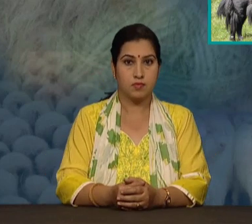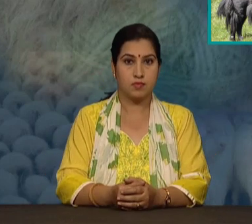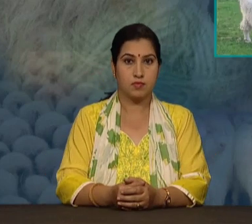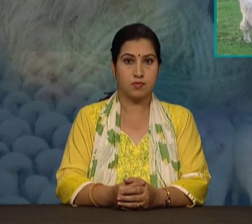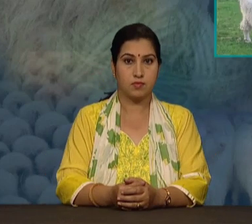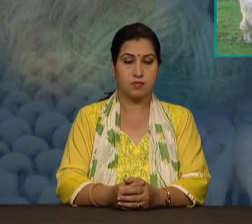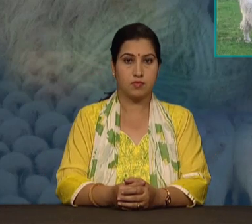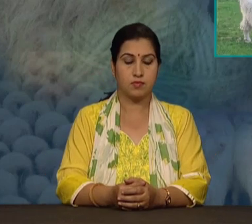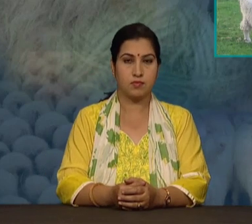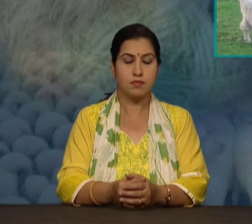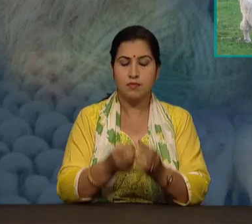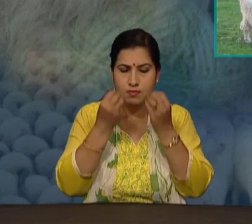अरे, ये क्या?